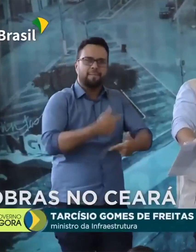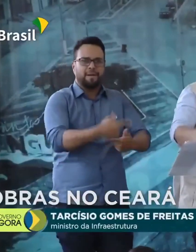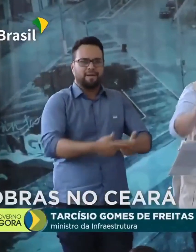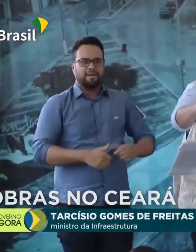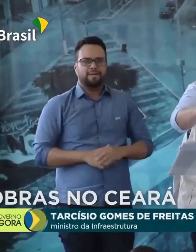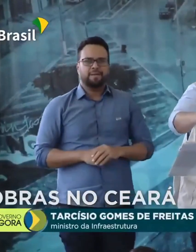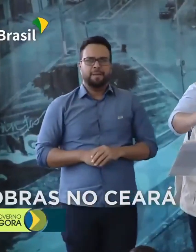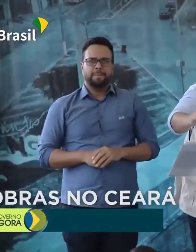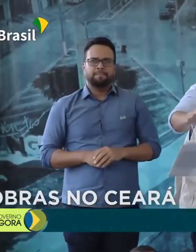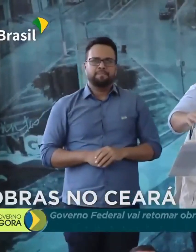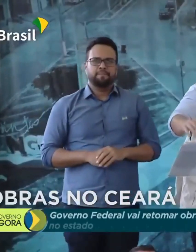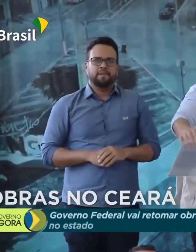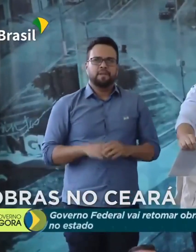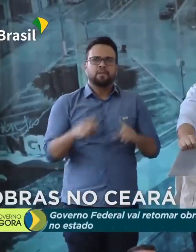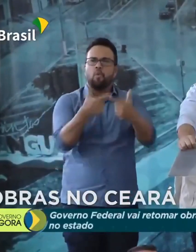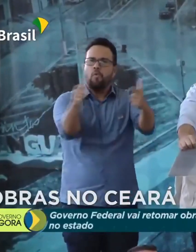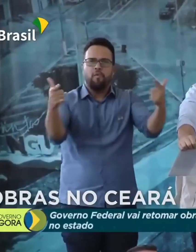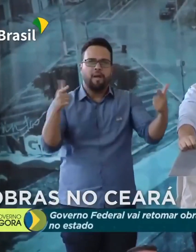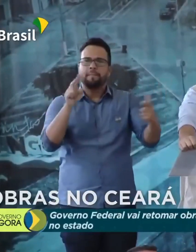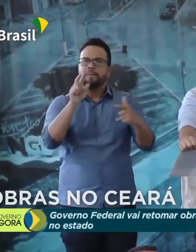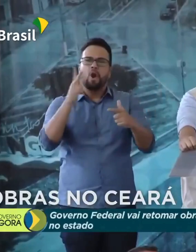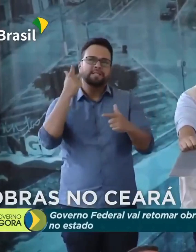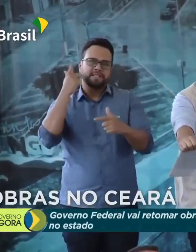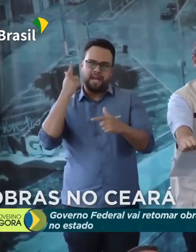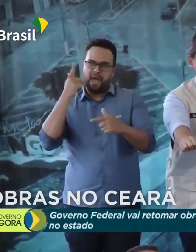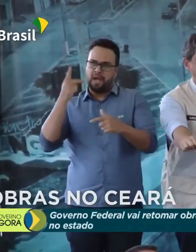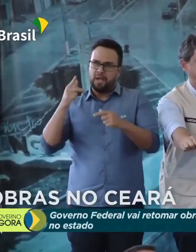Não vai ter obra mais parada no Ceará.